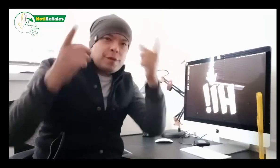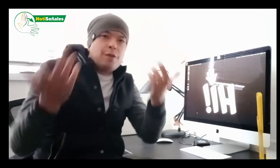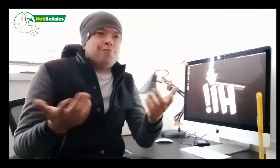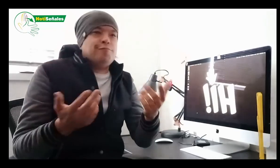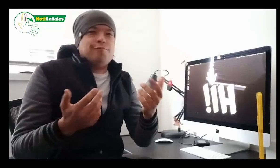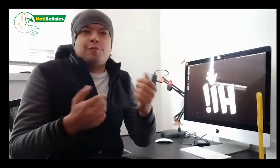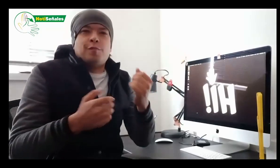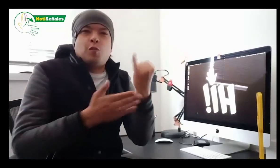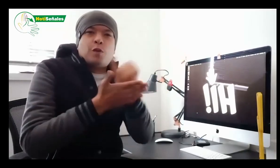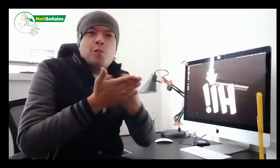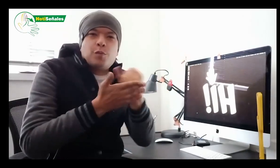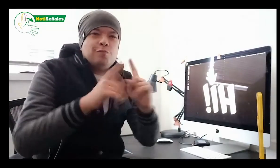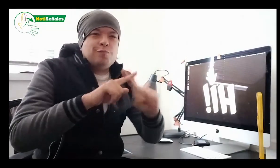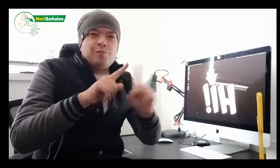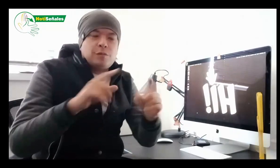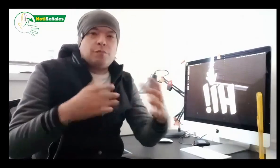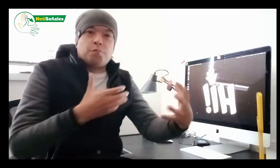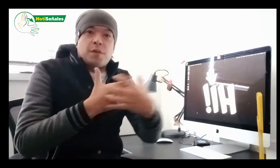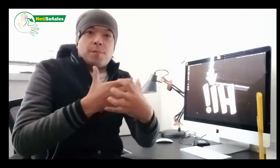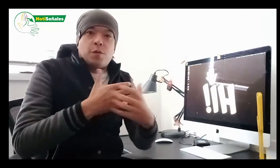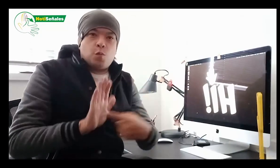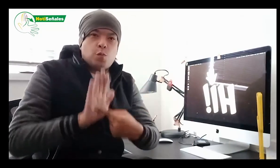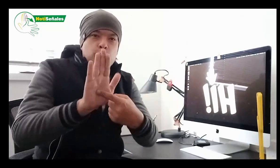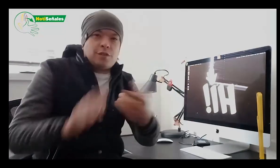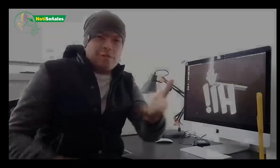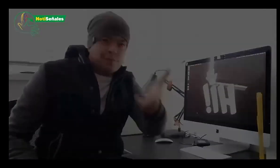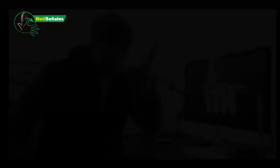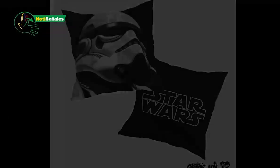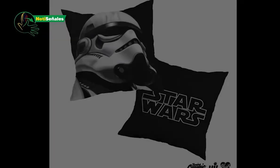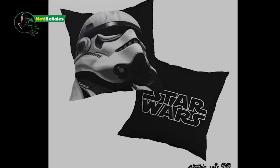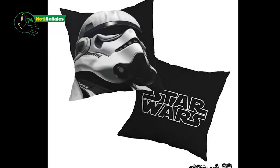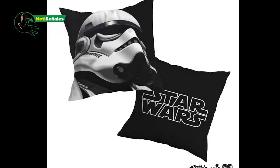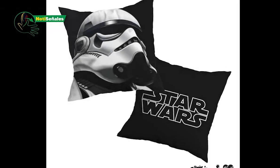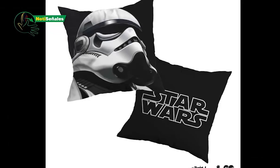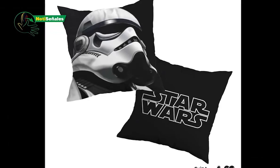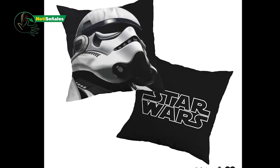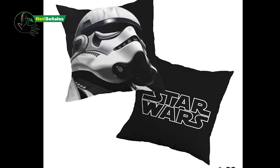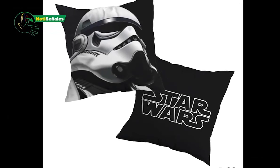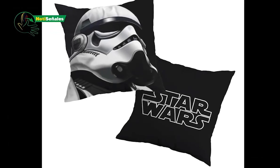superhéroe o alguna imagen determinada se puede hacer aquí unos ejemplos